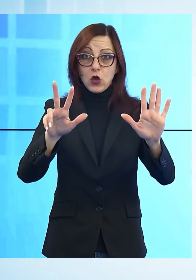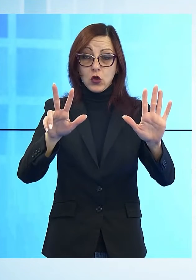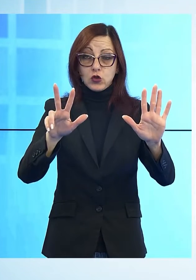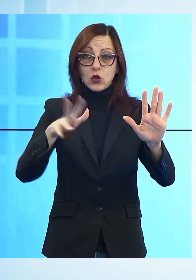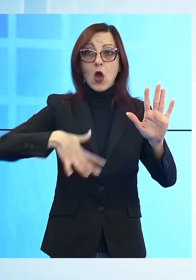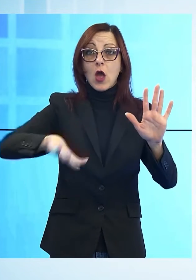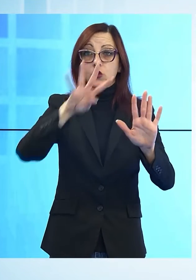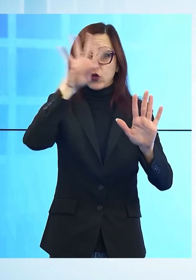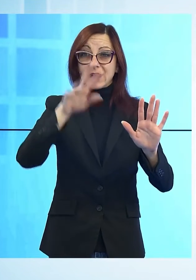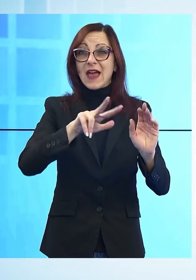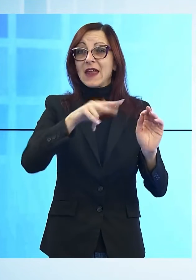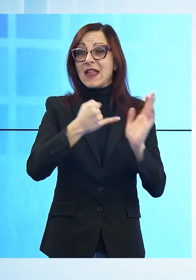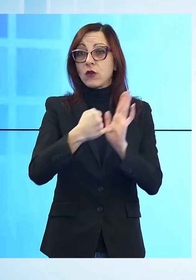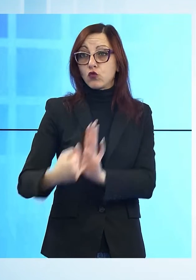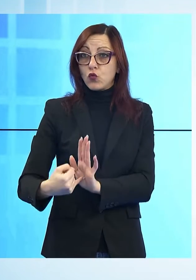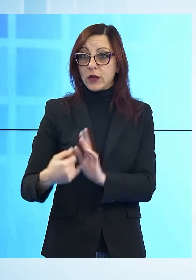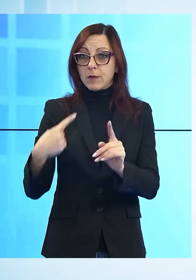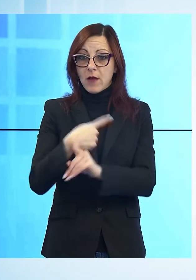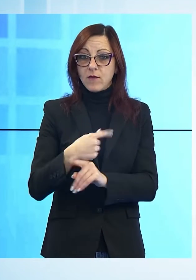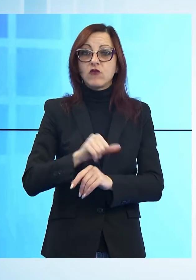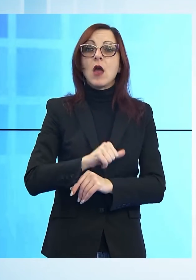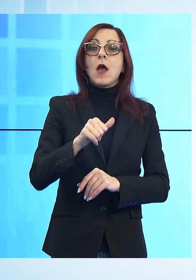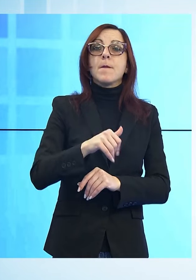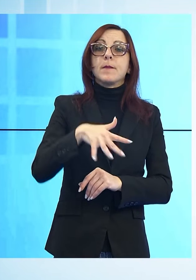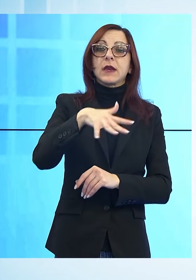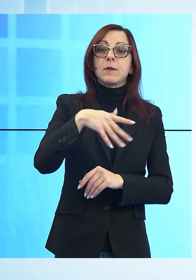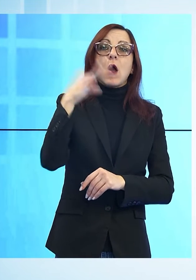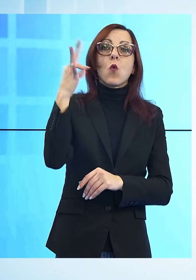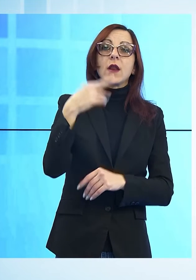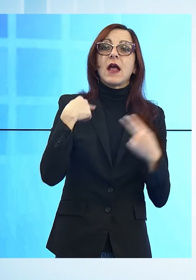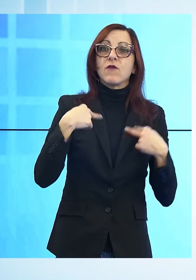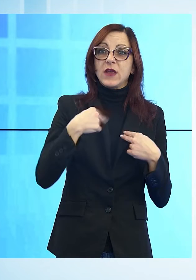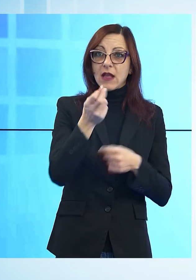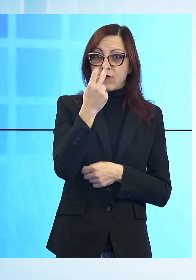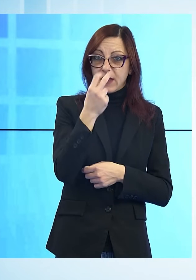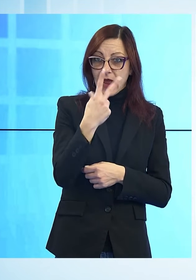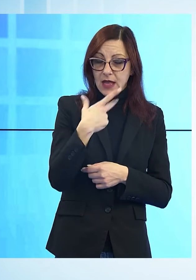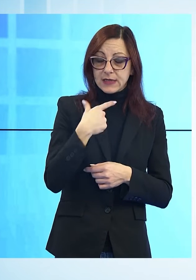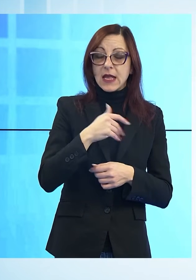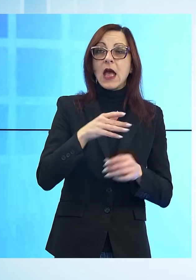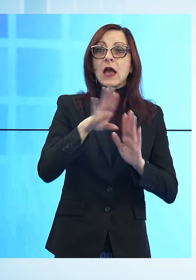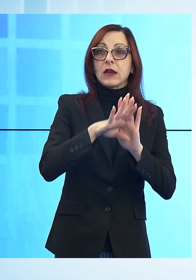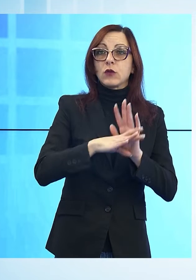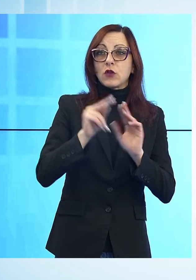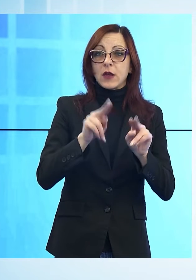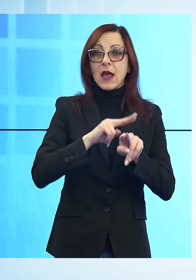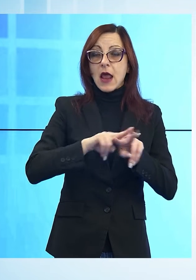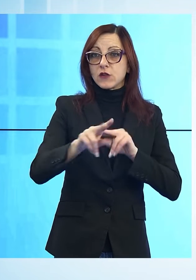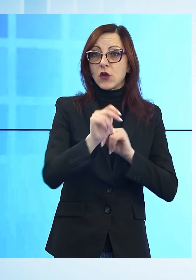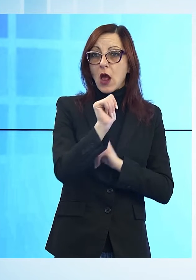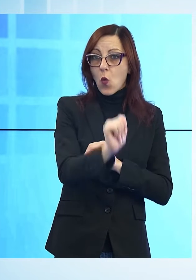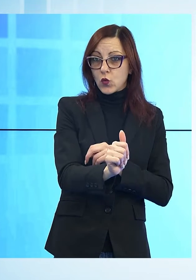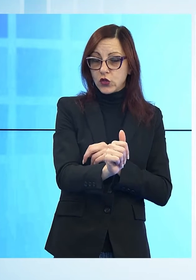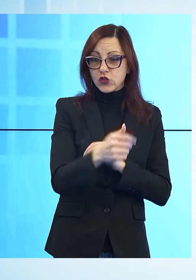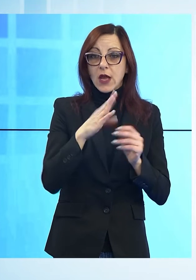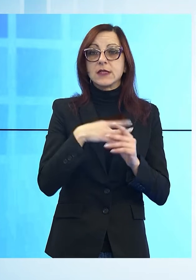posizione. Nella nostra regione prima per qualità della vita è Firenze, undicesima nella graduatoria nazionale, davanti a Siena